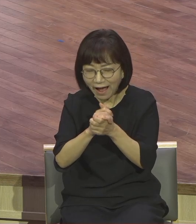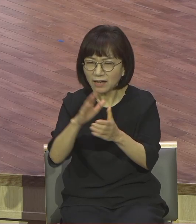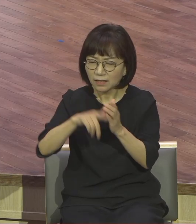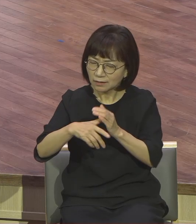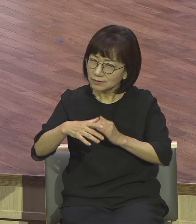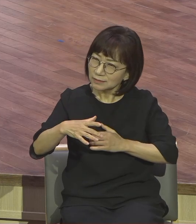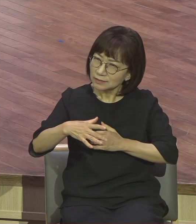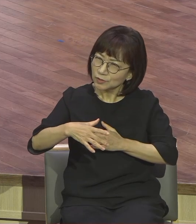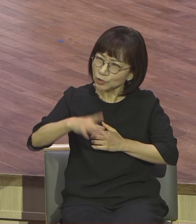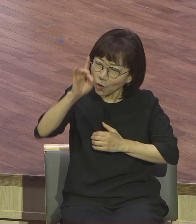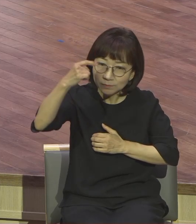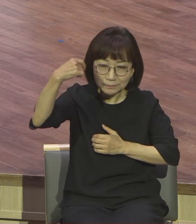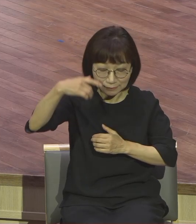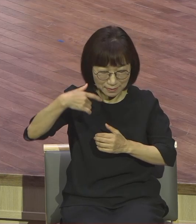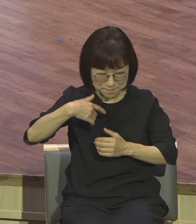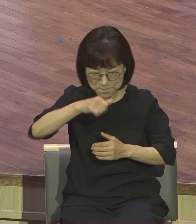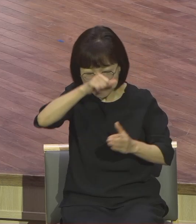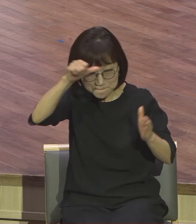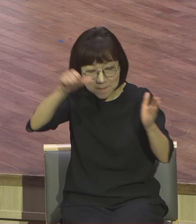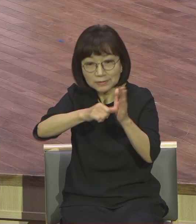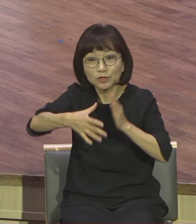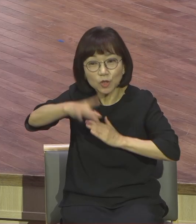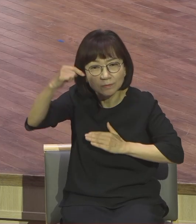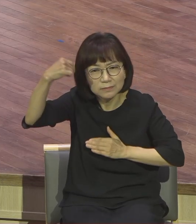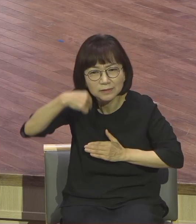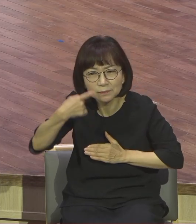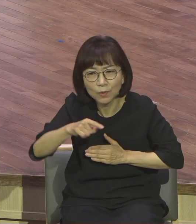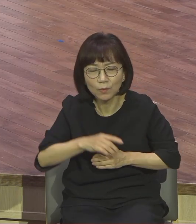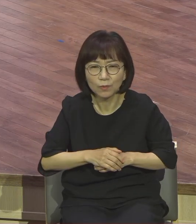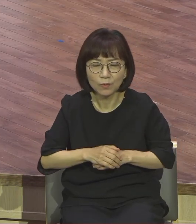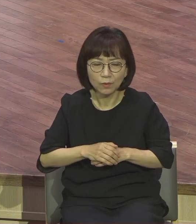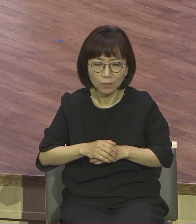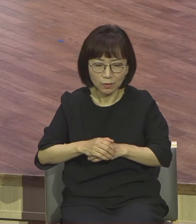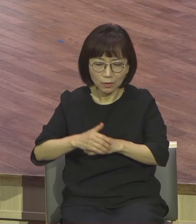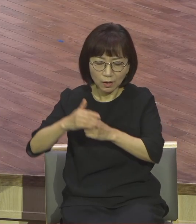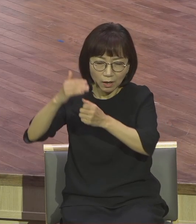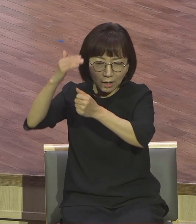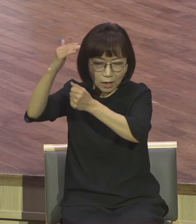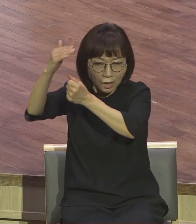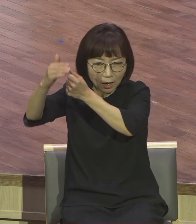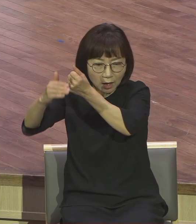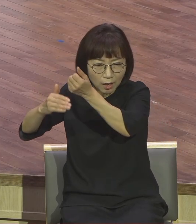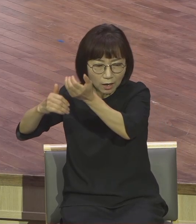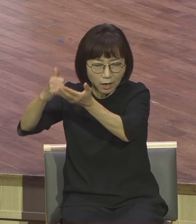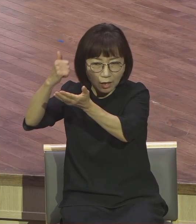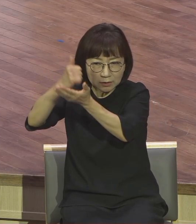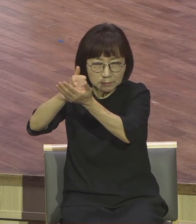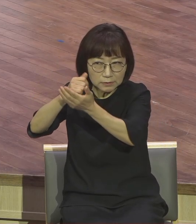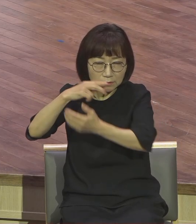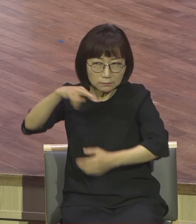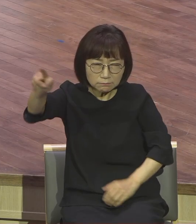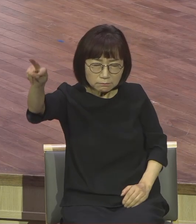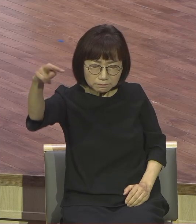거라고 볼 수 있어요. 하나님이 임자하시는 거예요. 날도 보고 계신 느낌 확